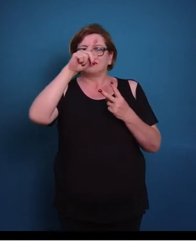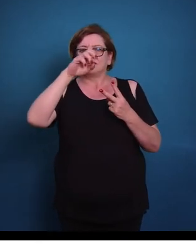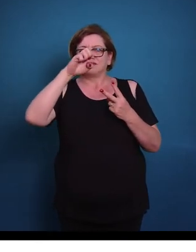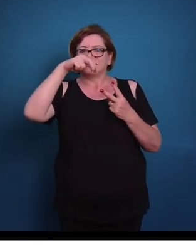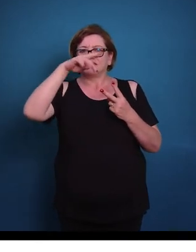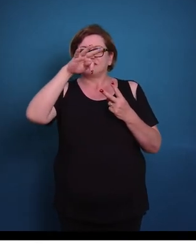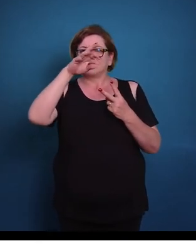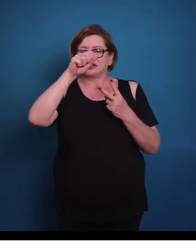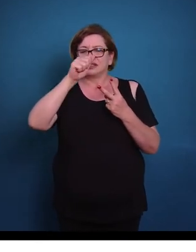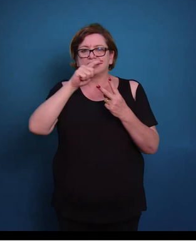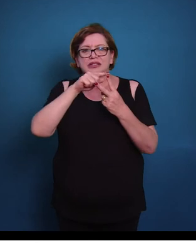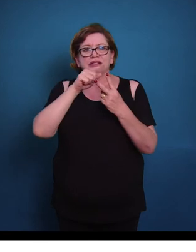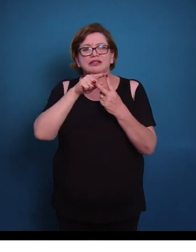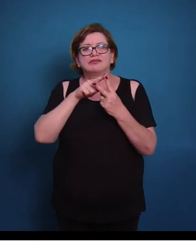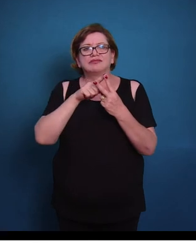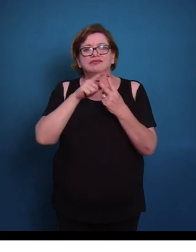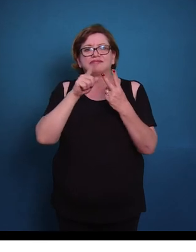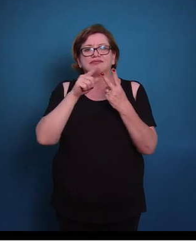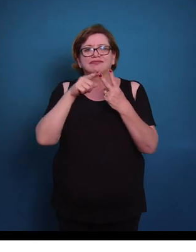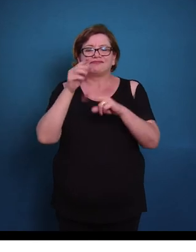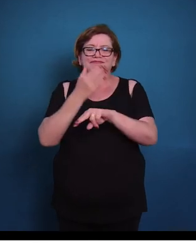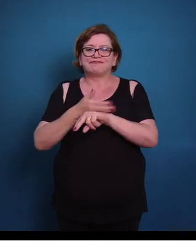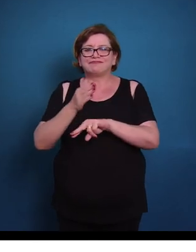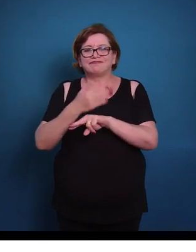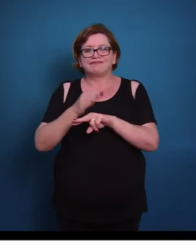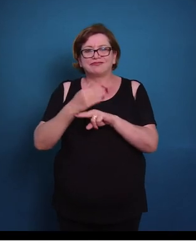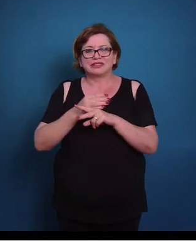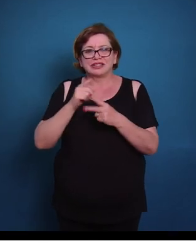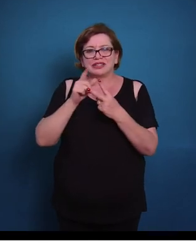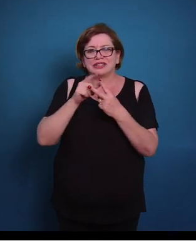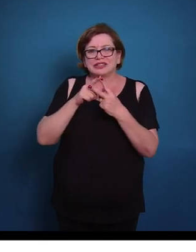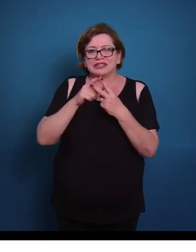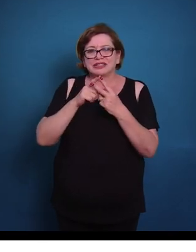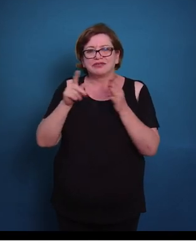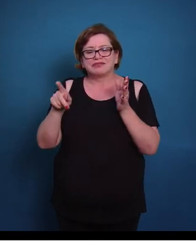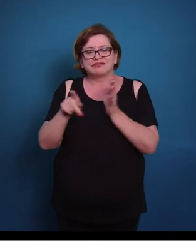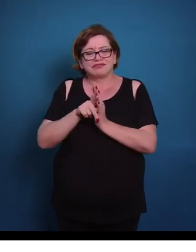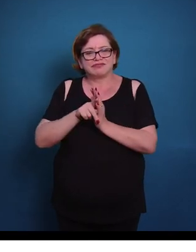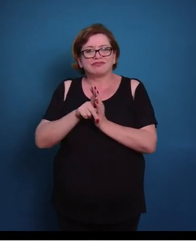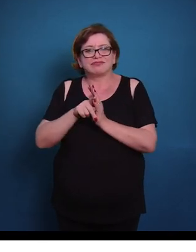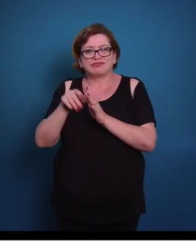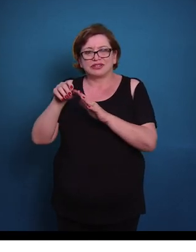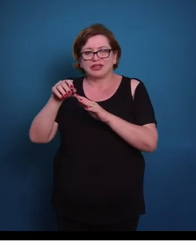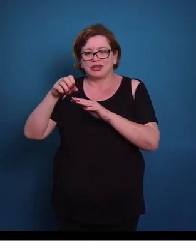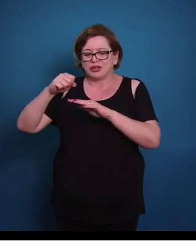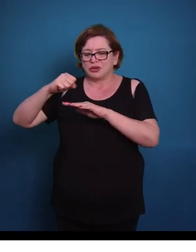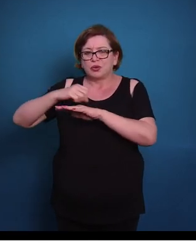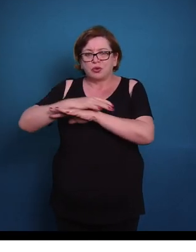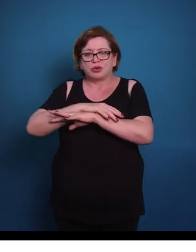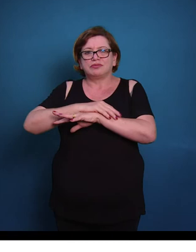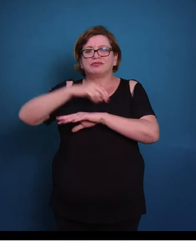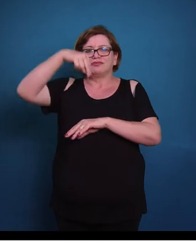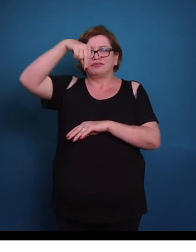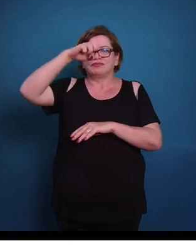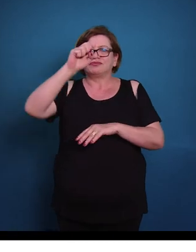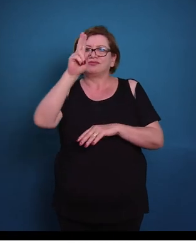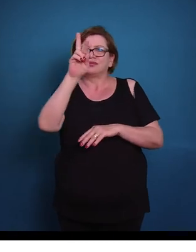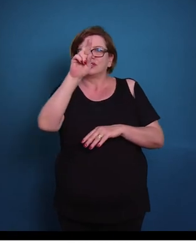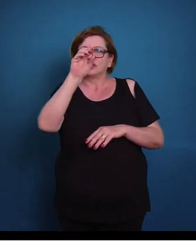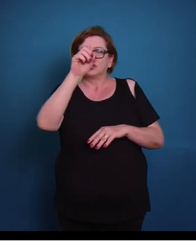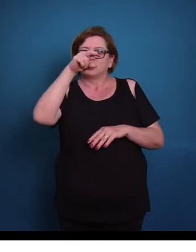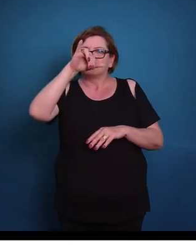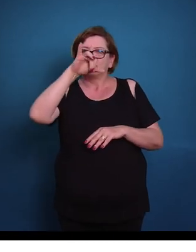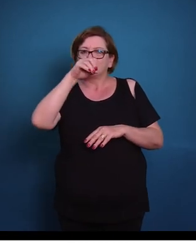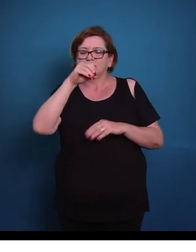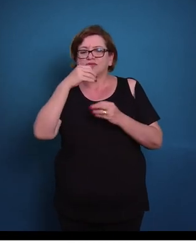branca. Então a substância cinzenta, ela é formada pelos corpos dos neurônios. Então nessa substância cinzenta, nós